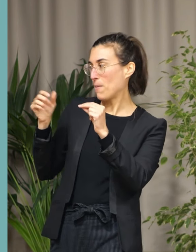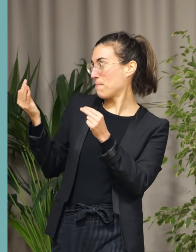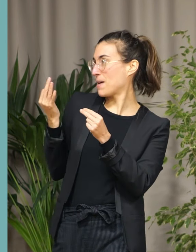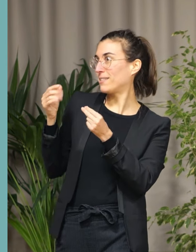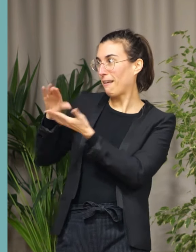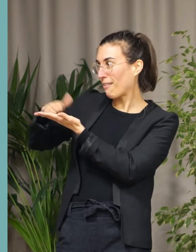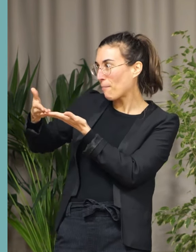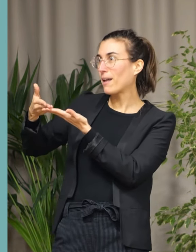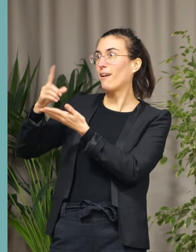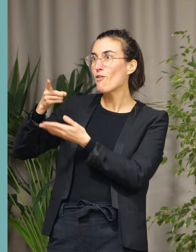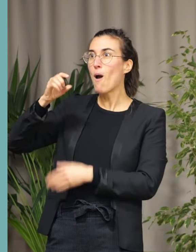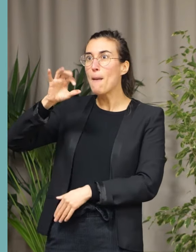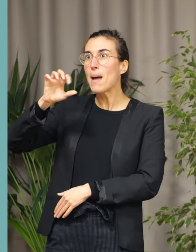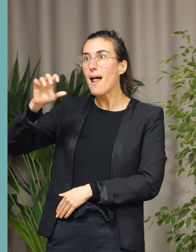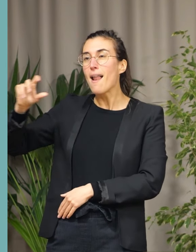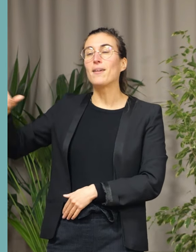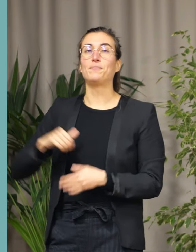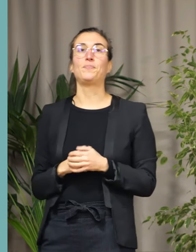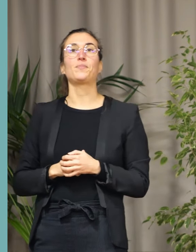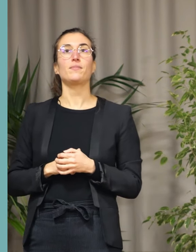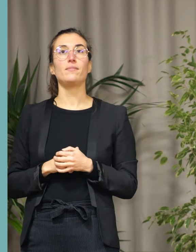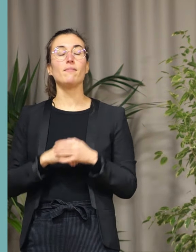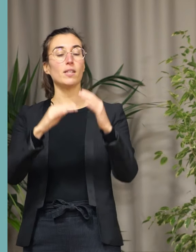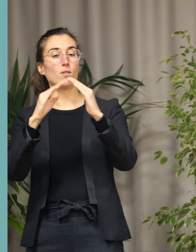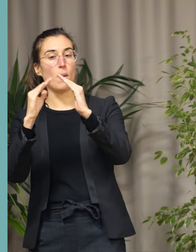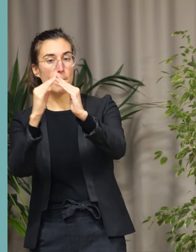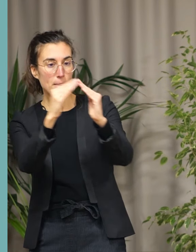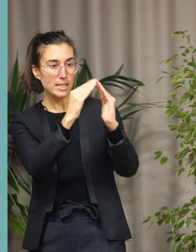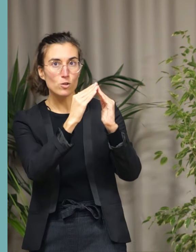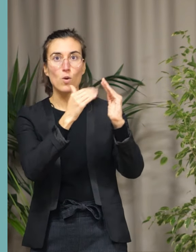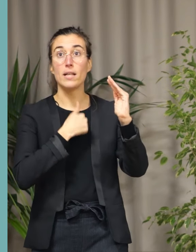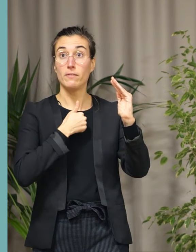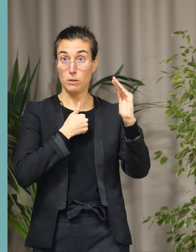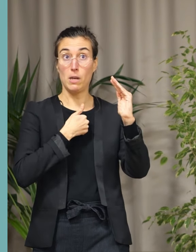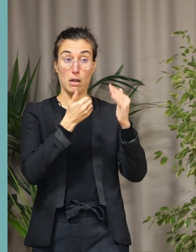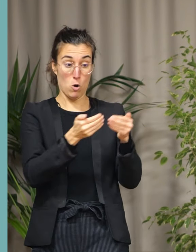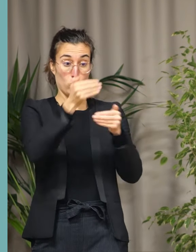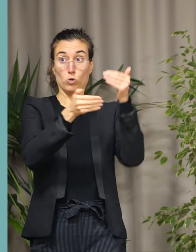La construction de maisons individuelles est en cours au Puy-Homme.